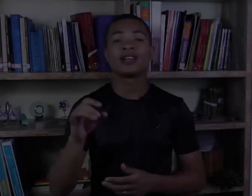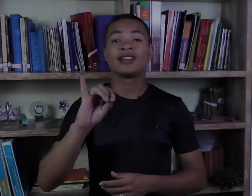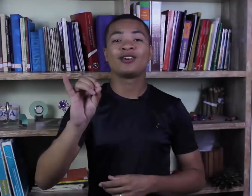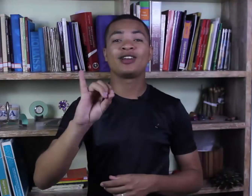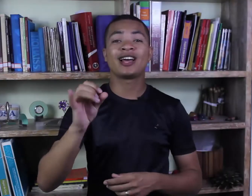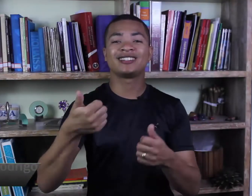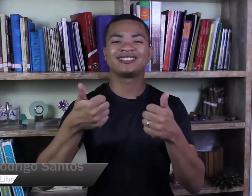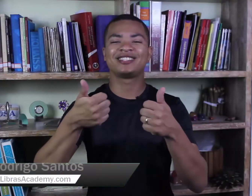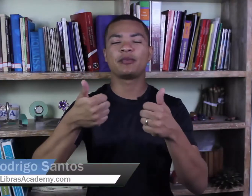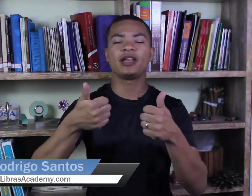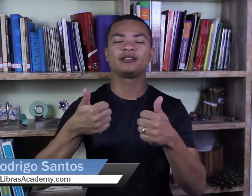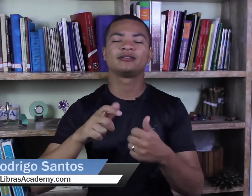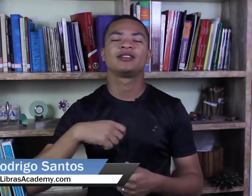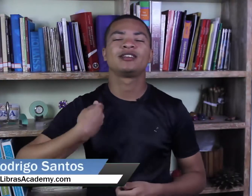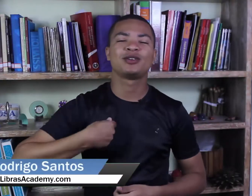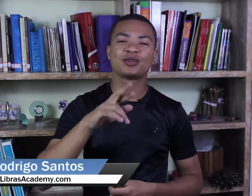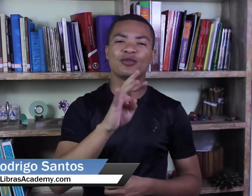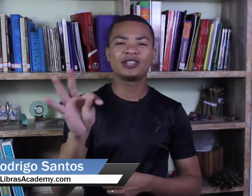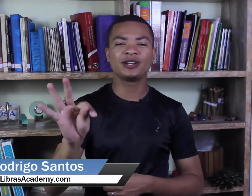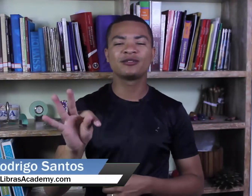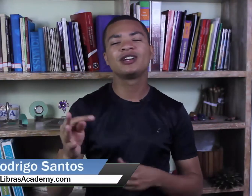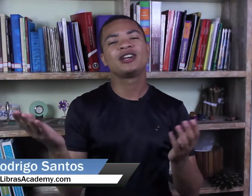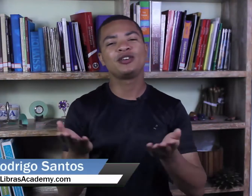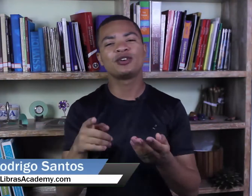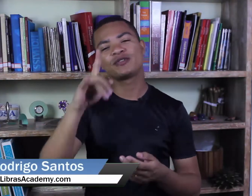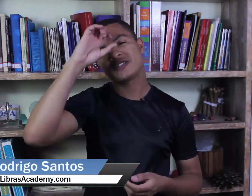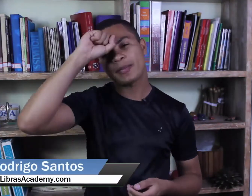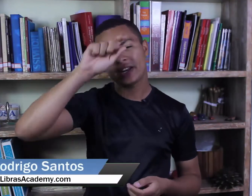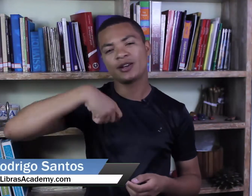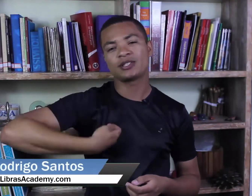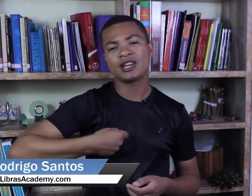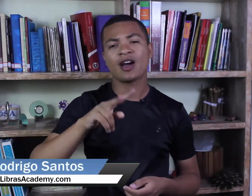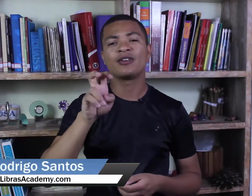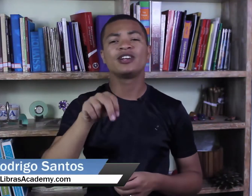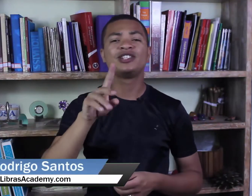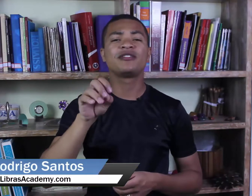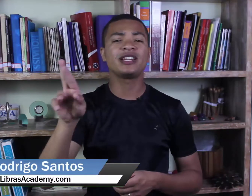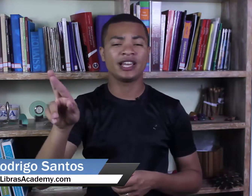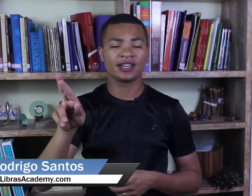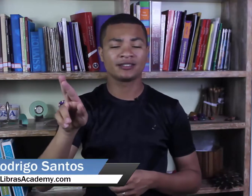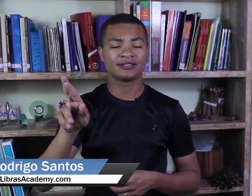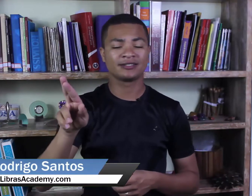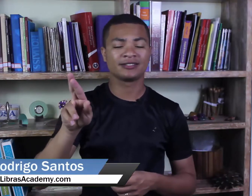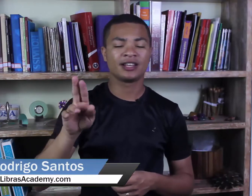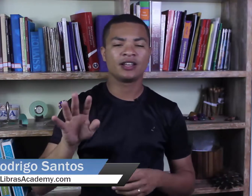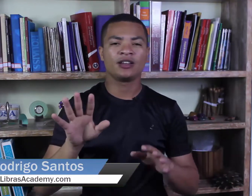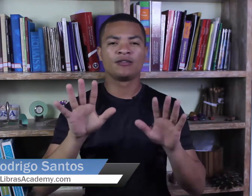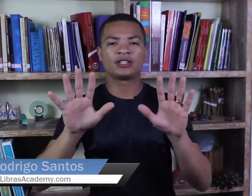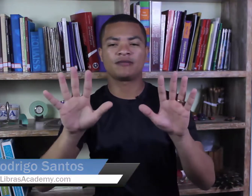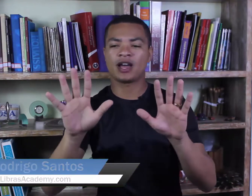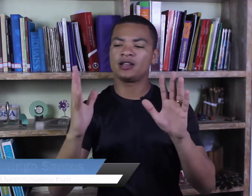Olá, tudo bem? Eu sou o Rodrigo e hoje você vai aprender o sinal de vender. Você vai